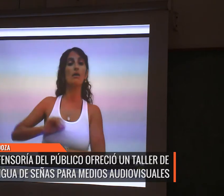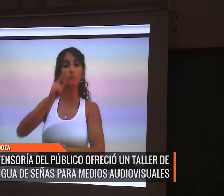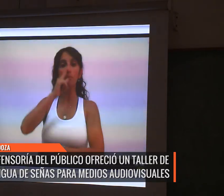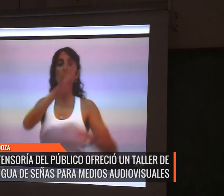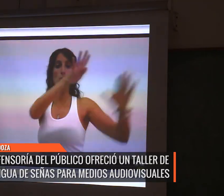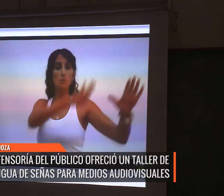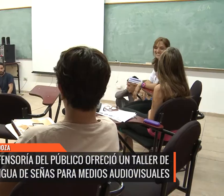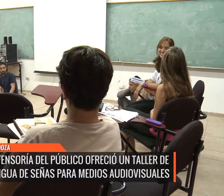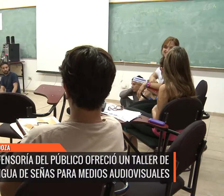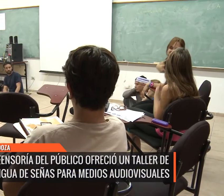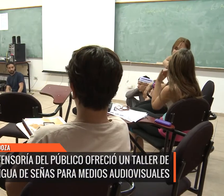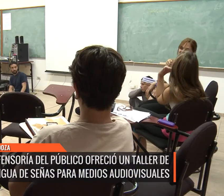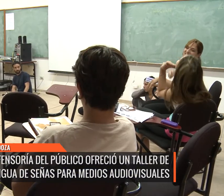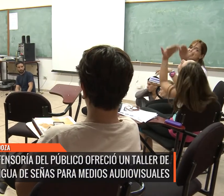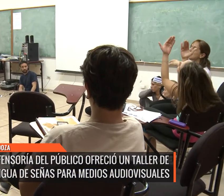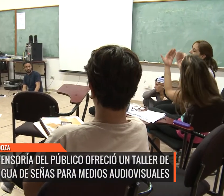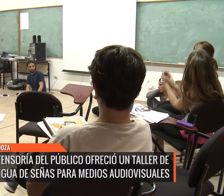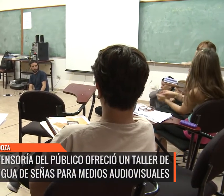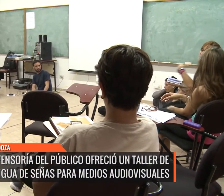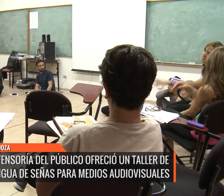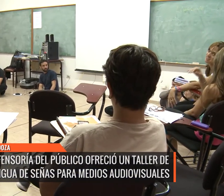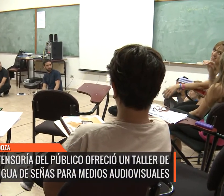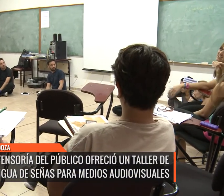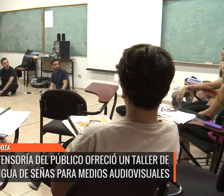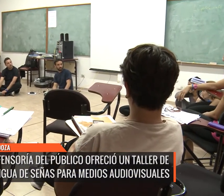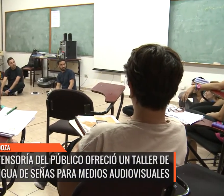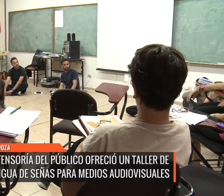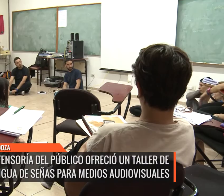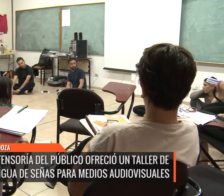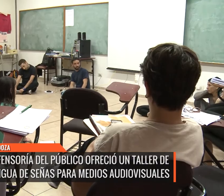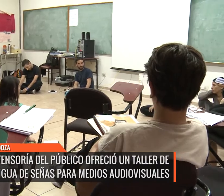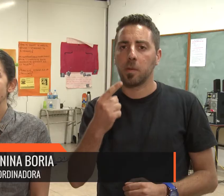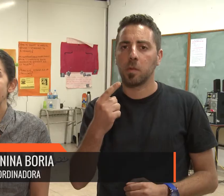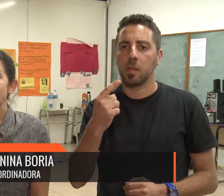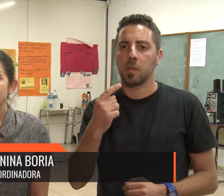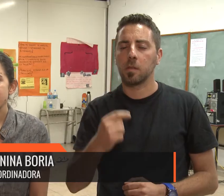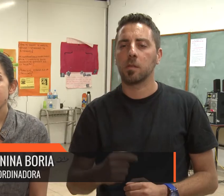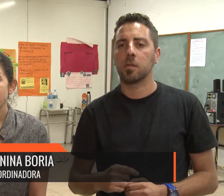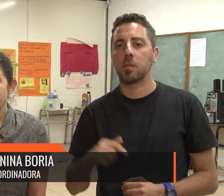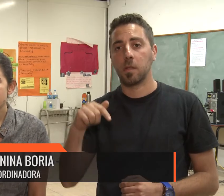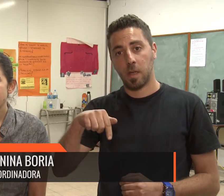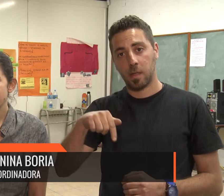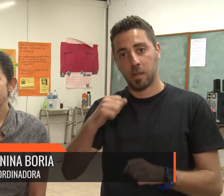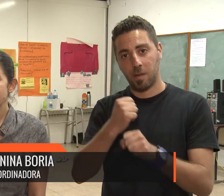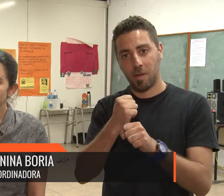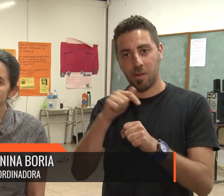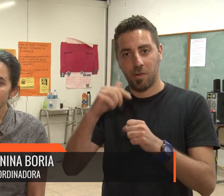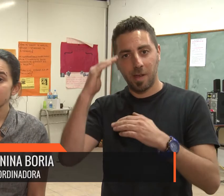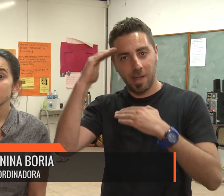sobre interpretación en lengua de señas para servicios de comunicación audiovisual. La capacitación está ubicada dentro de un